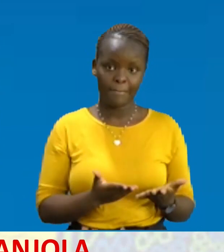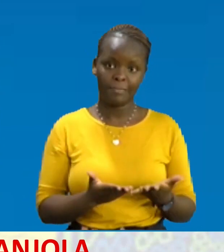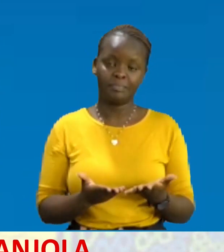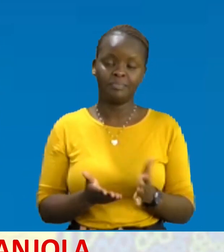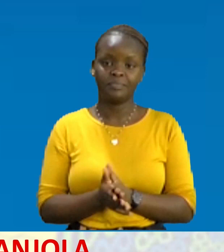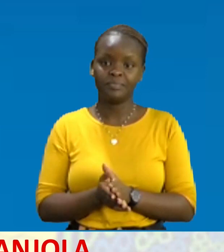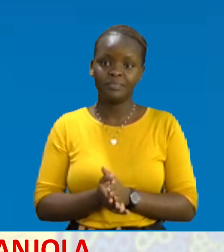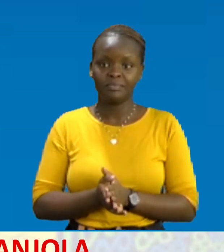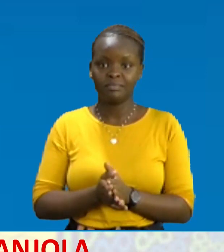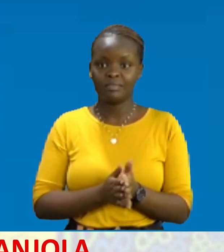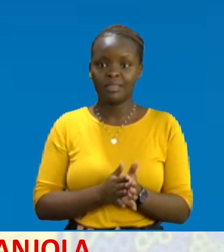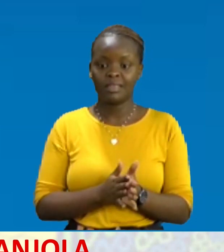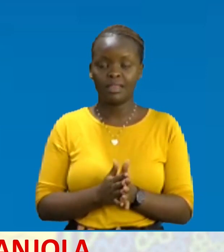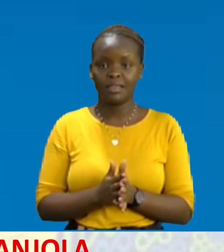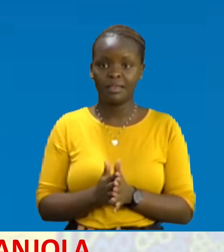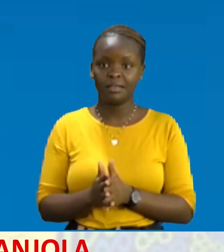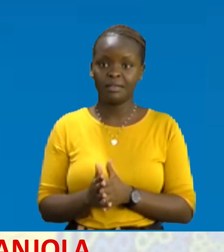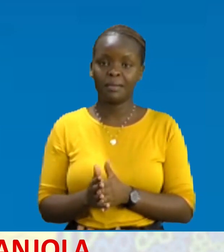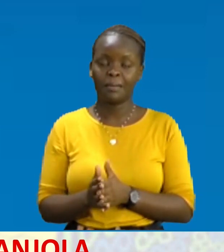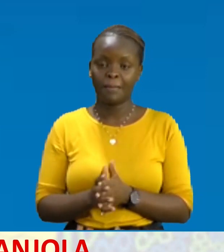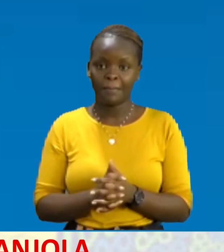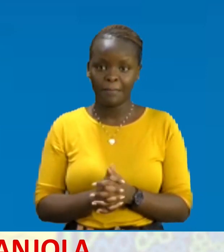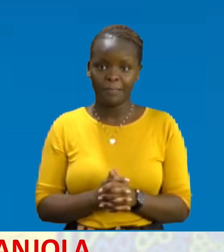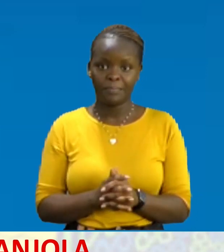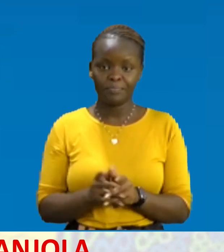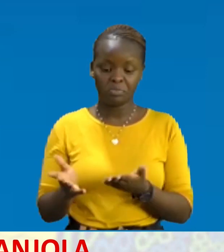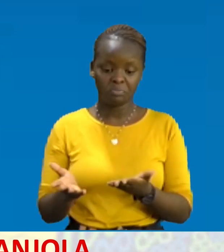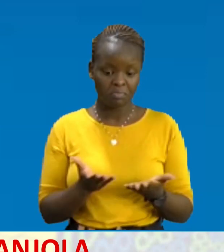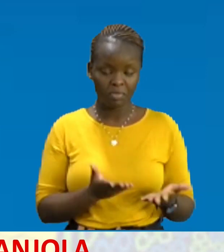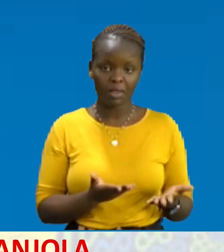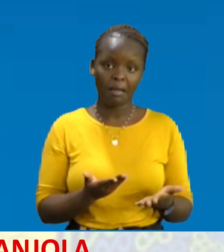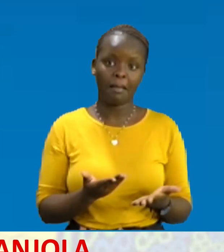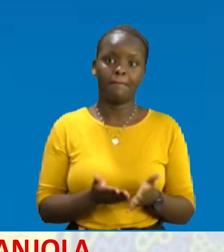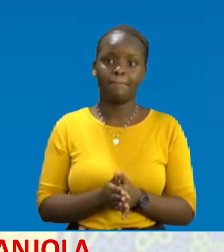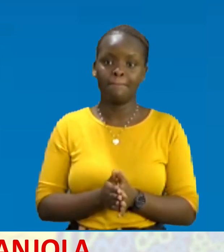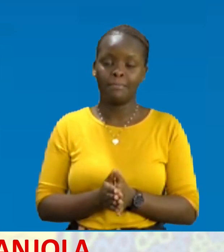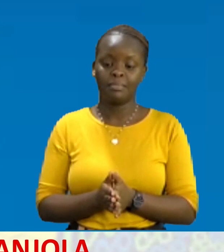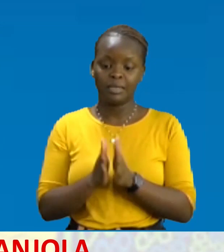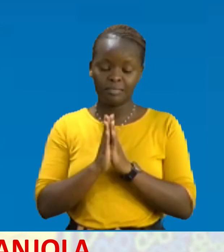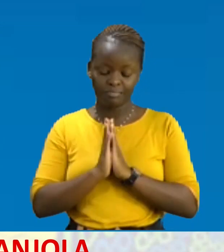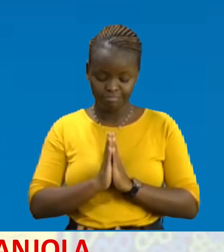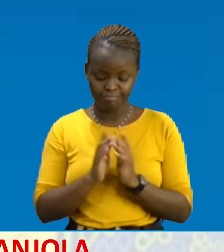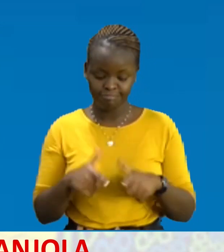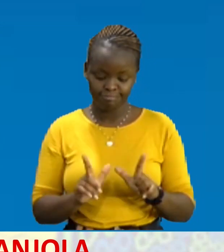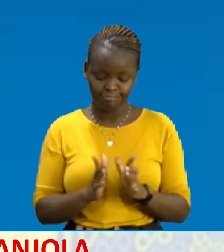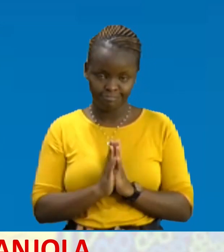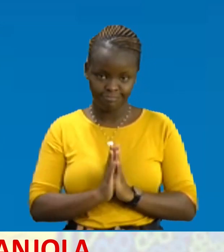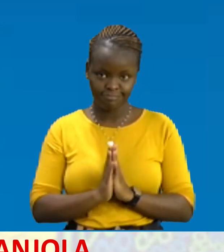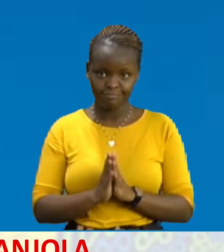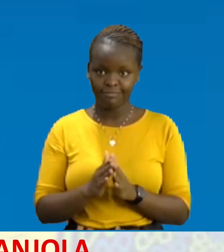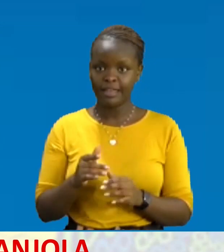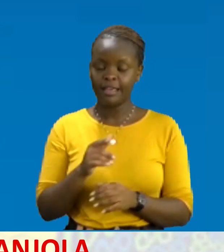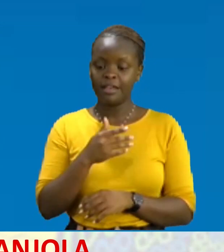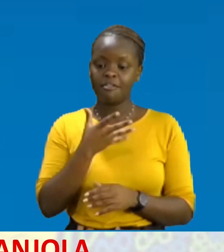nzuri sana Ambao ni hali ya uepo na upako Ya kukaribisha na katika uepo wa room Amori maombi Baba Ninasemba niya